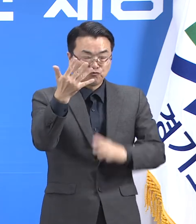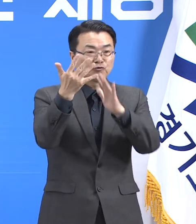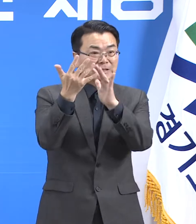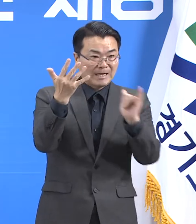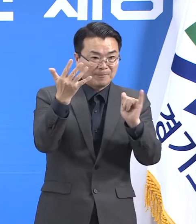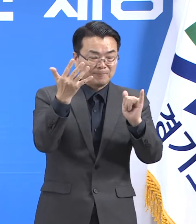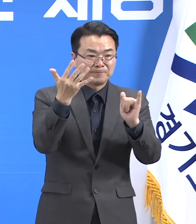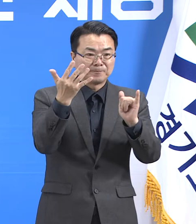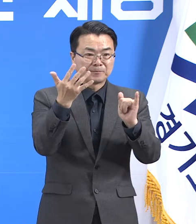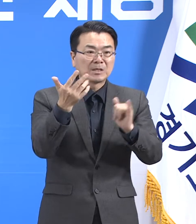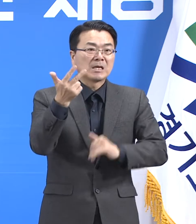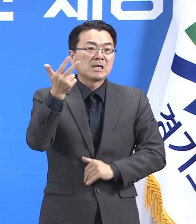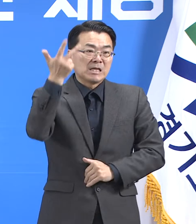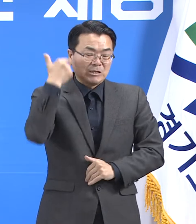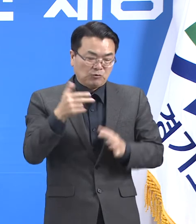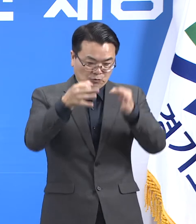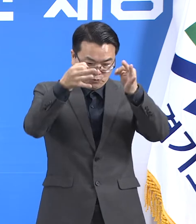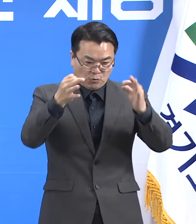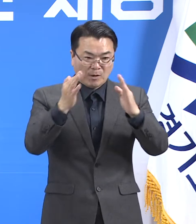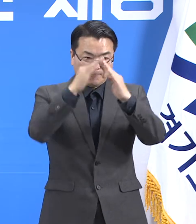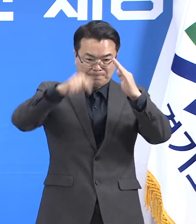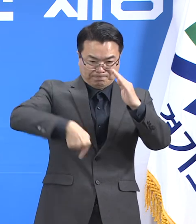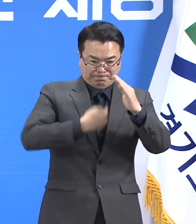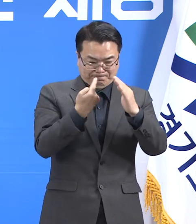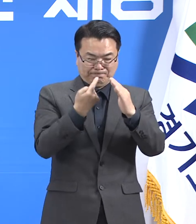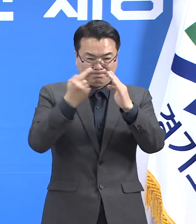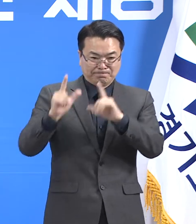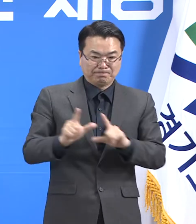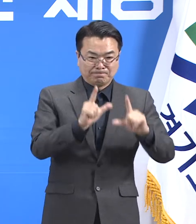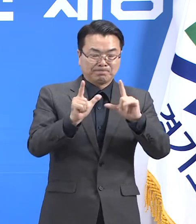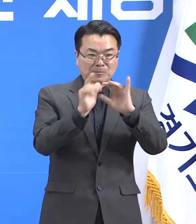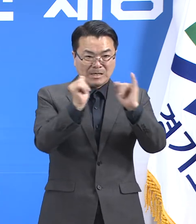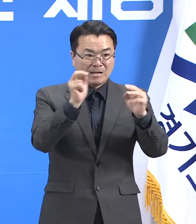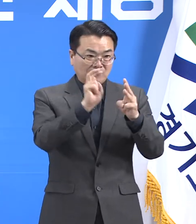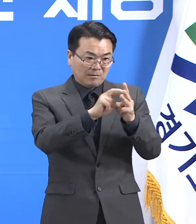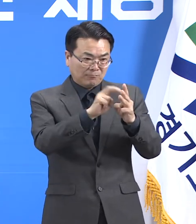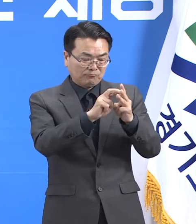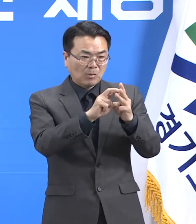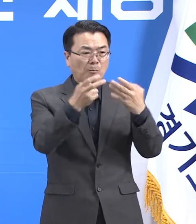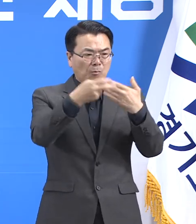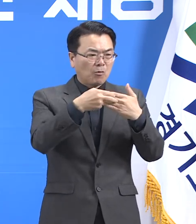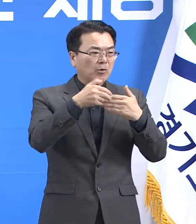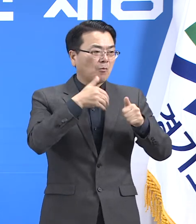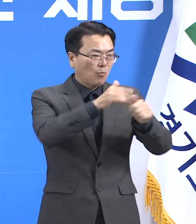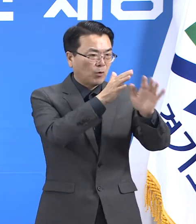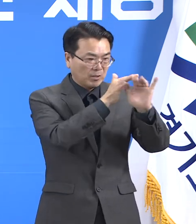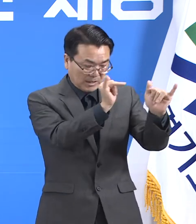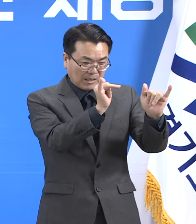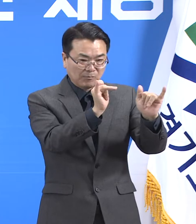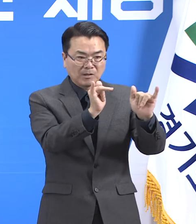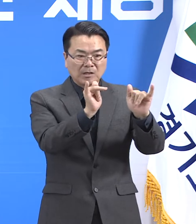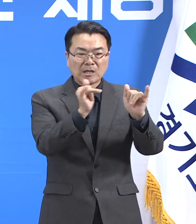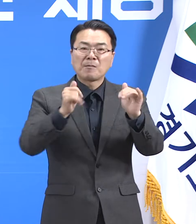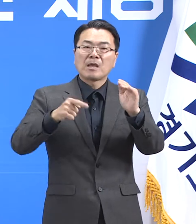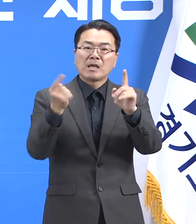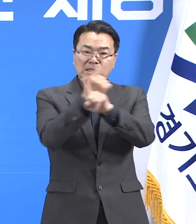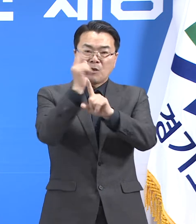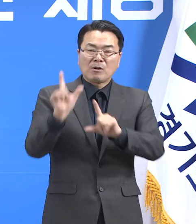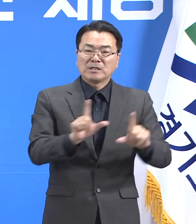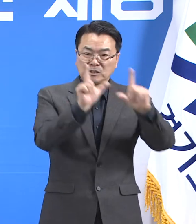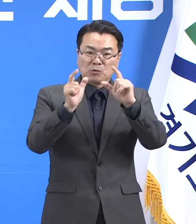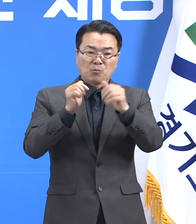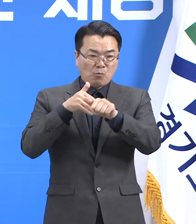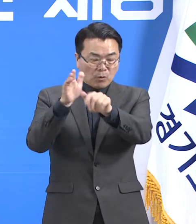지난 한 주 동안 재택치료 중 44명은 병원으로 17명은 생활치료센터로 이송되었으며